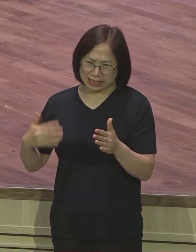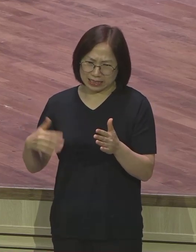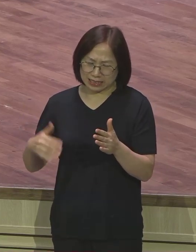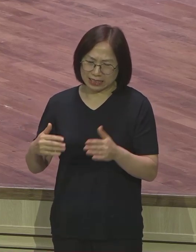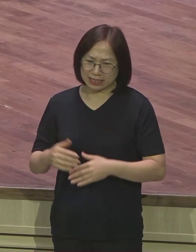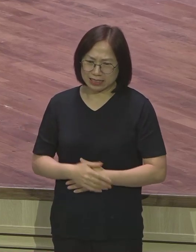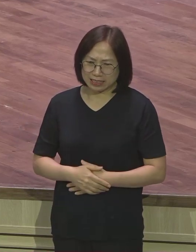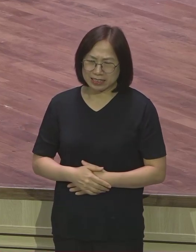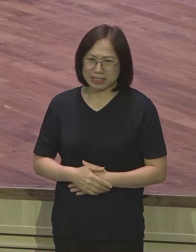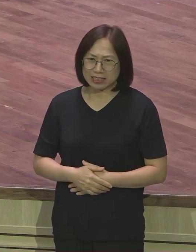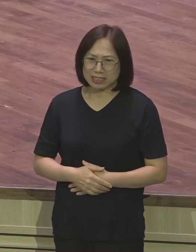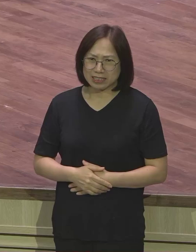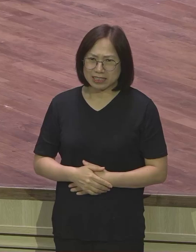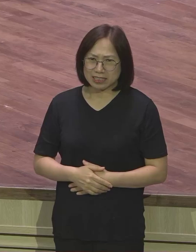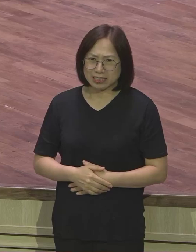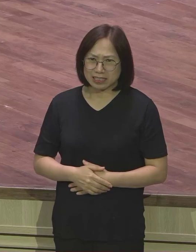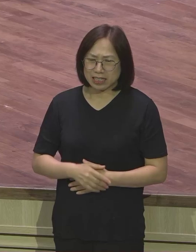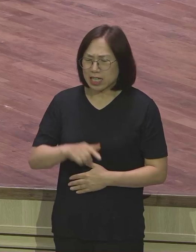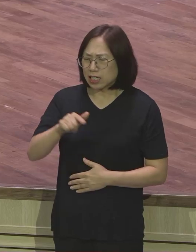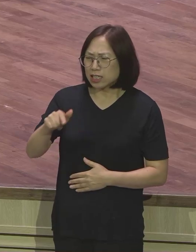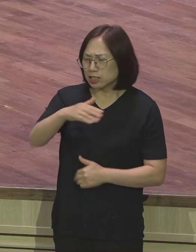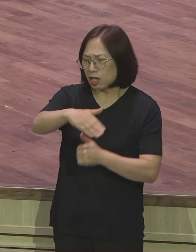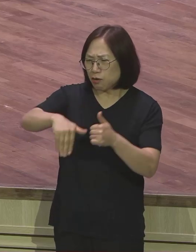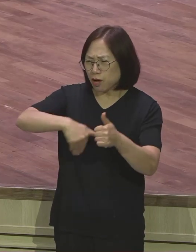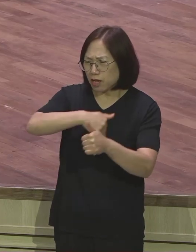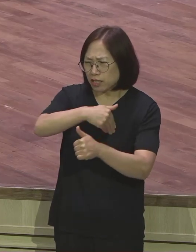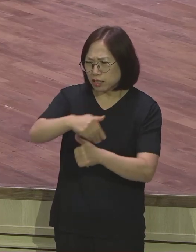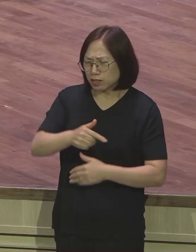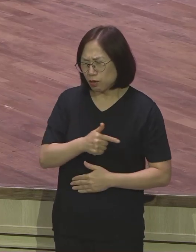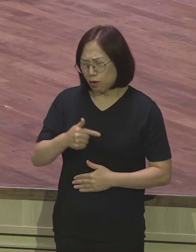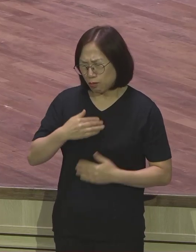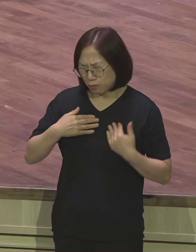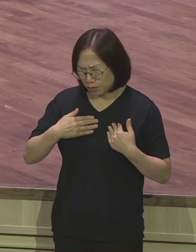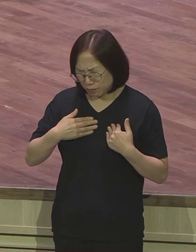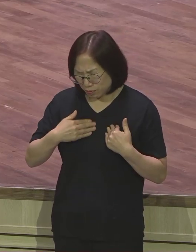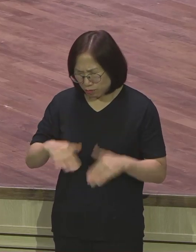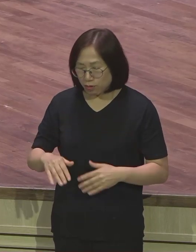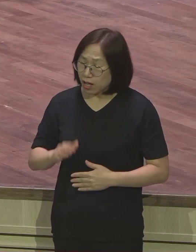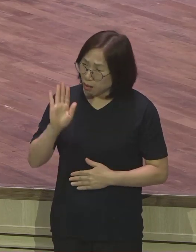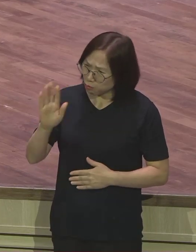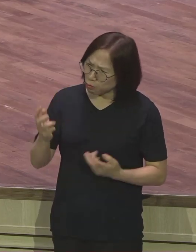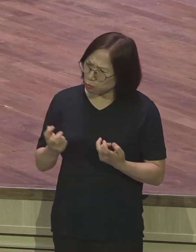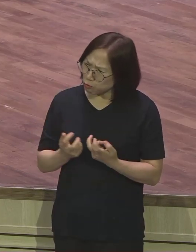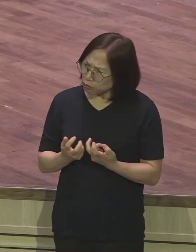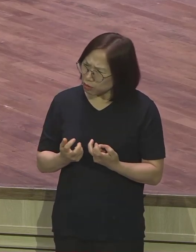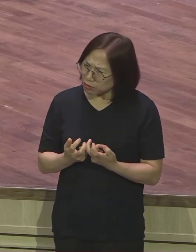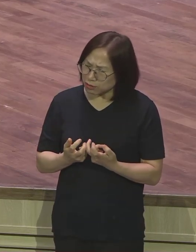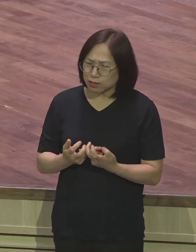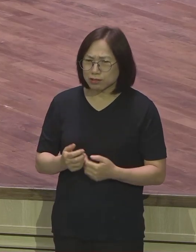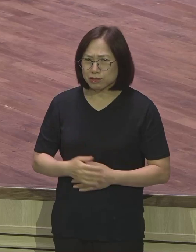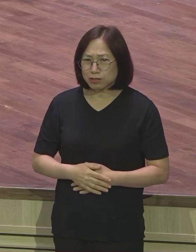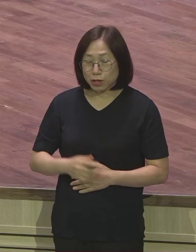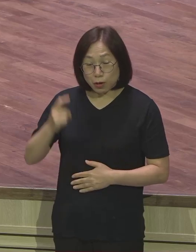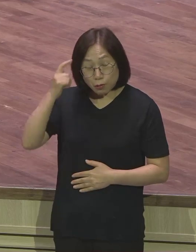그래서 그 상황이 저에게는 굉장히 힘들었습니다. 어떻게 해야 되느냐 왜냐하면 서른이 넘은 나이에